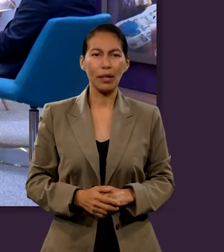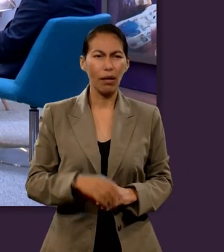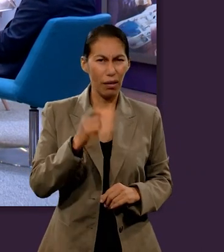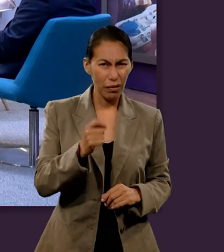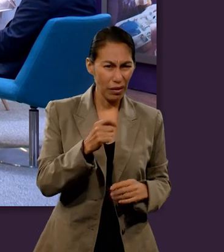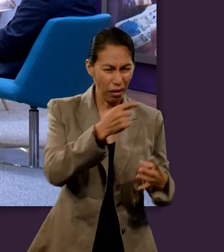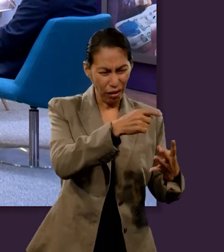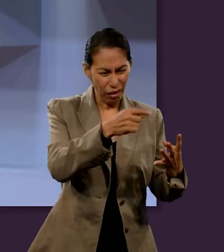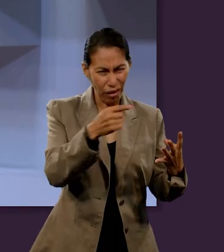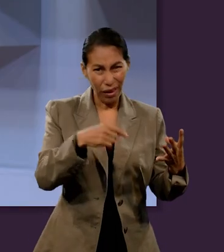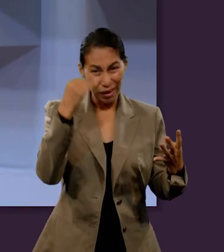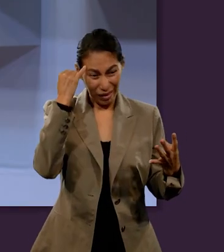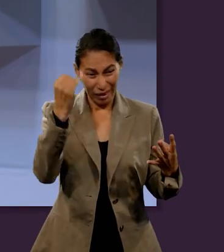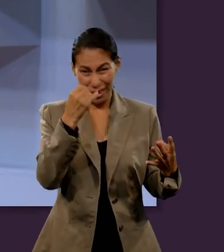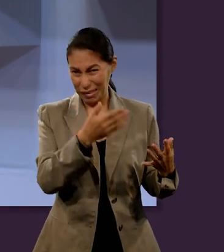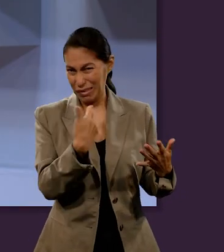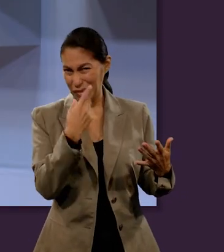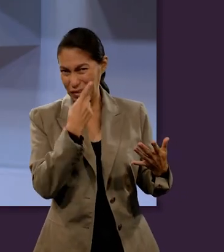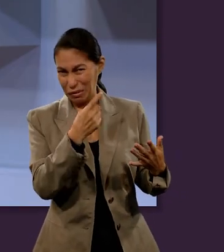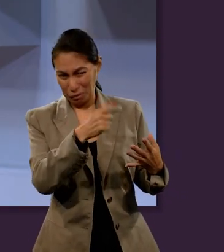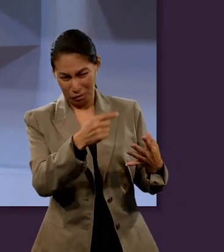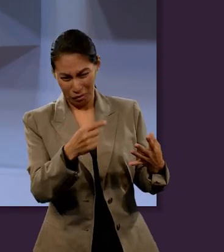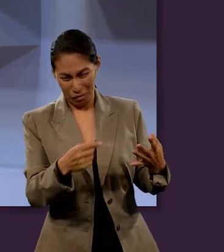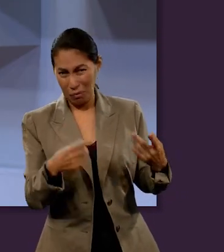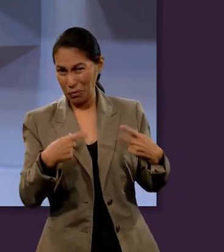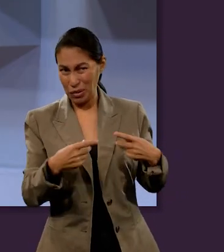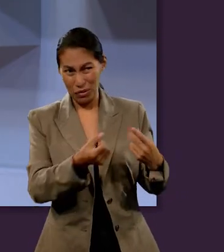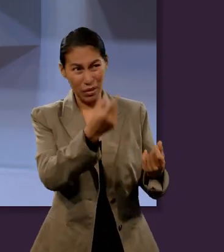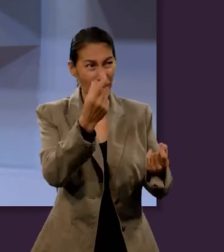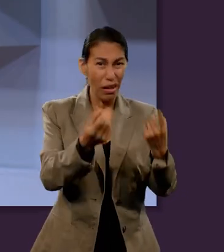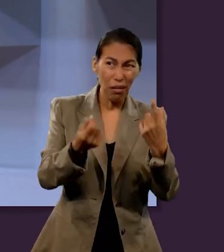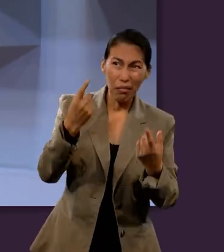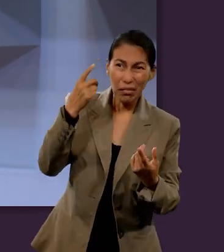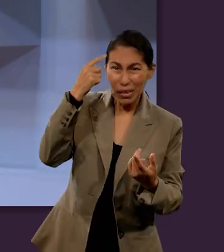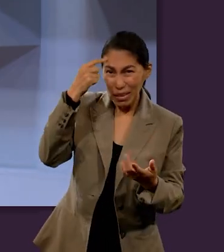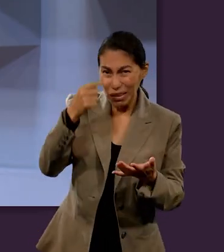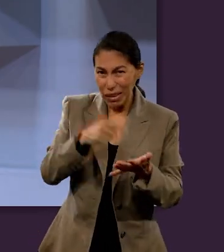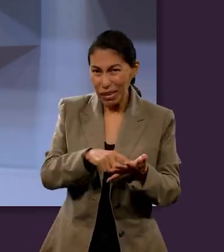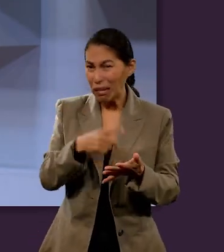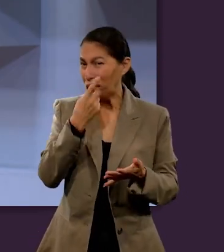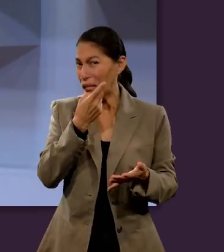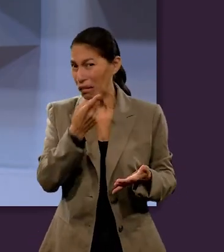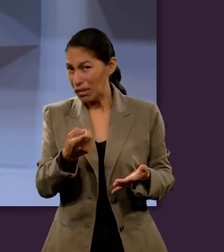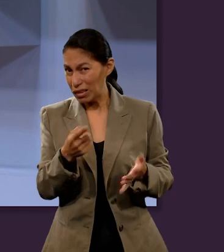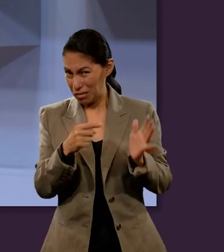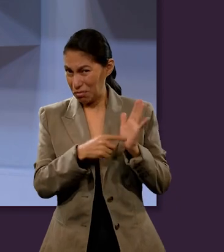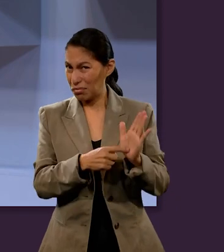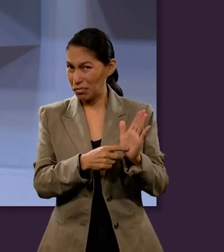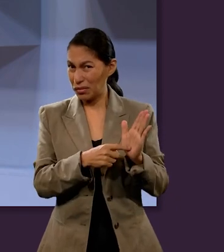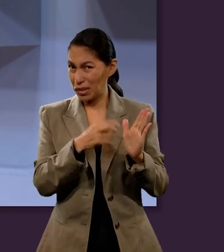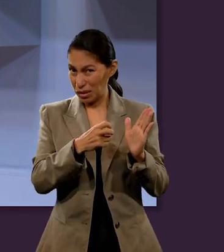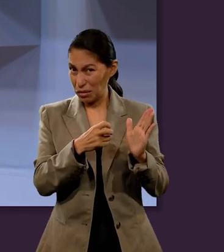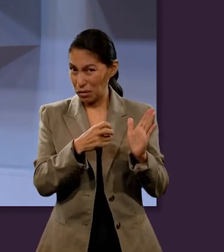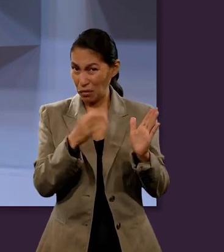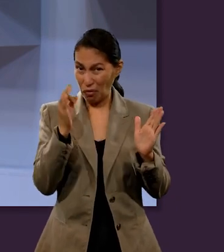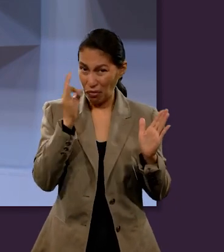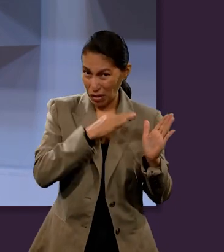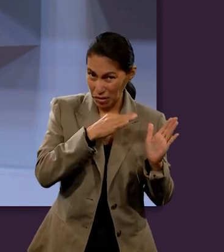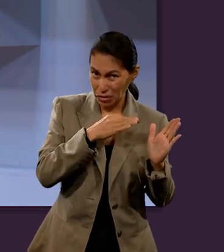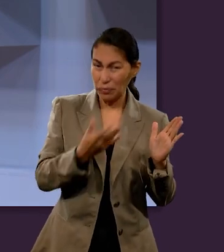eso quiere decir que todas estas ideas que se le han añadido de afuera a la palabra de Dios, en